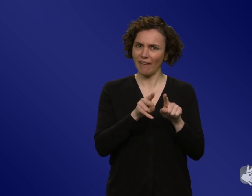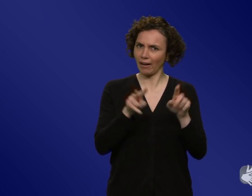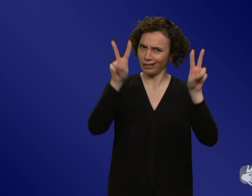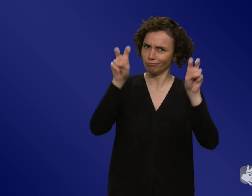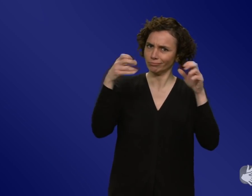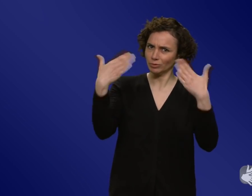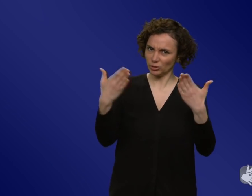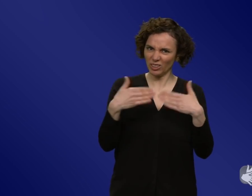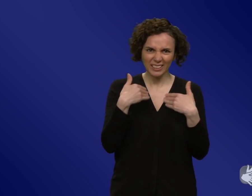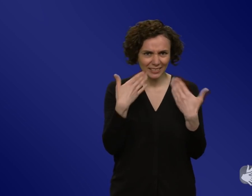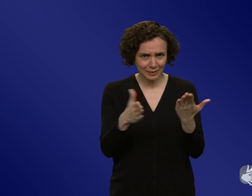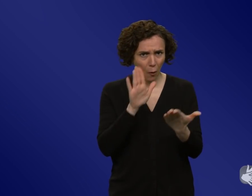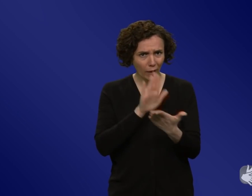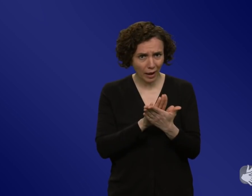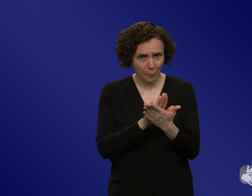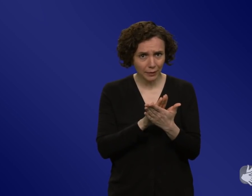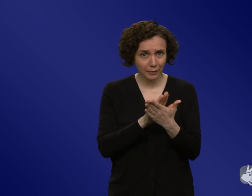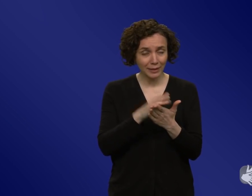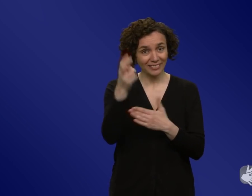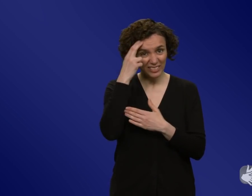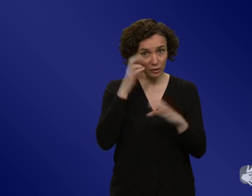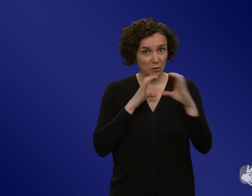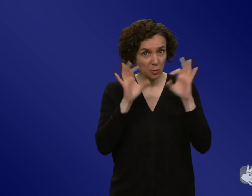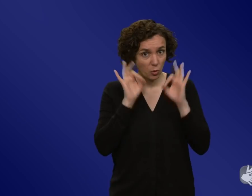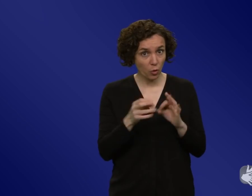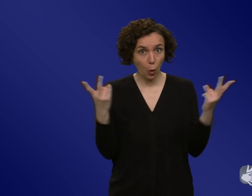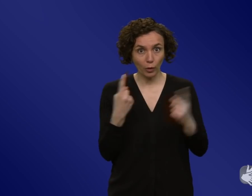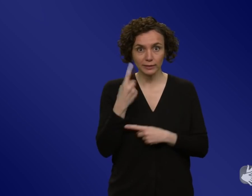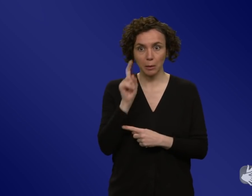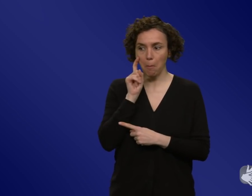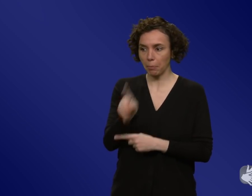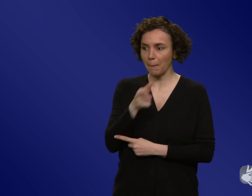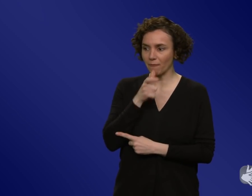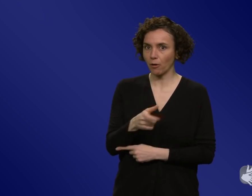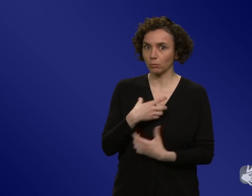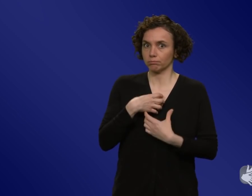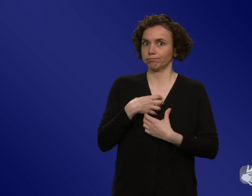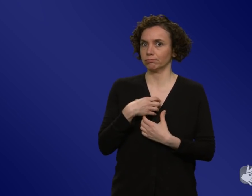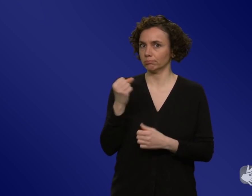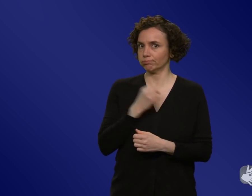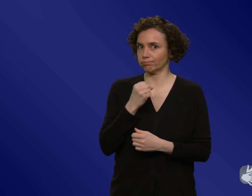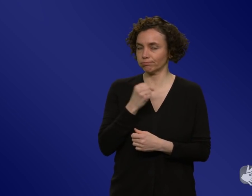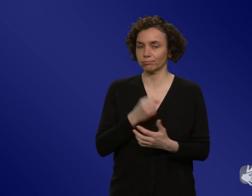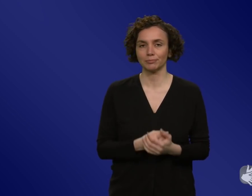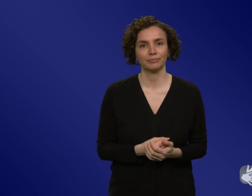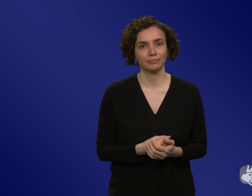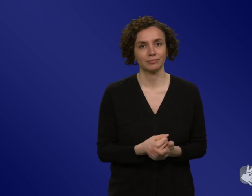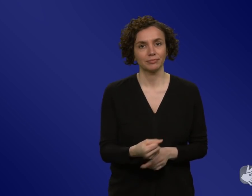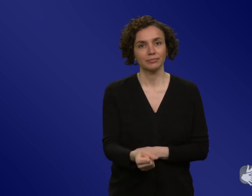das? Ist das gute Wissenschaftskommunikation oder sind Sie da zusammengezuckt und haben gedacht, das geht nach hinten los? Das ist, was ich eben auch schon mal angesprochen hatte,